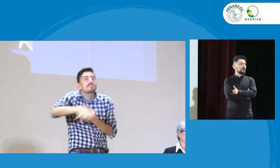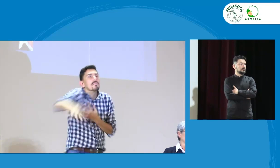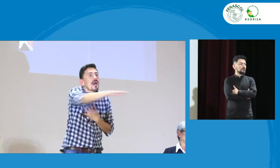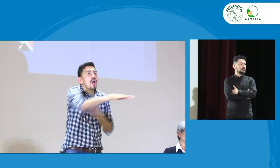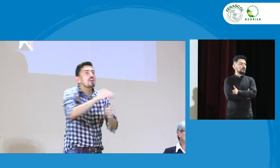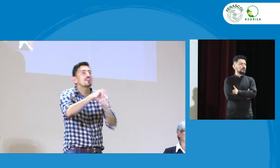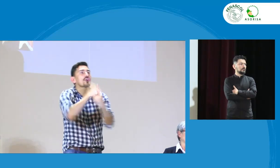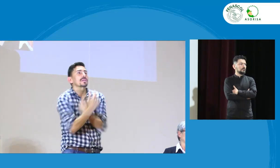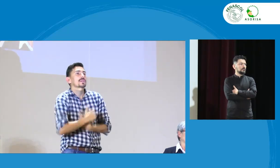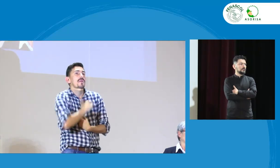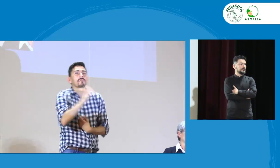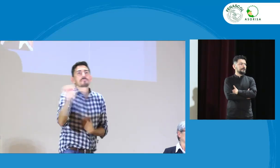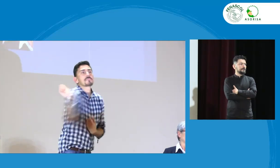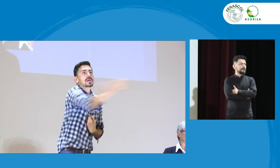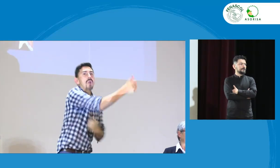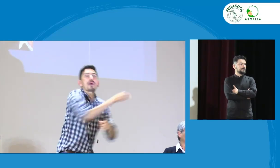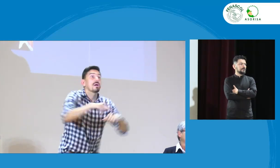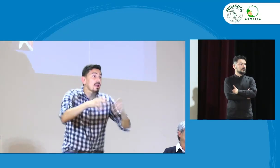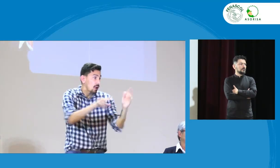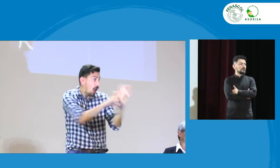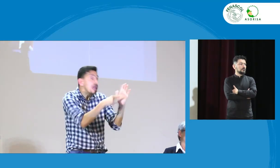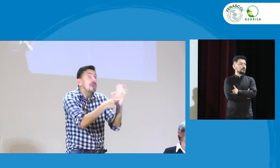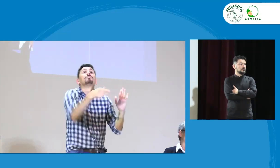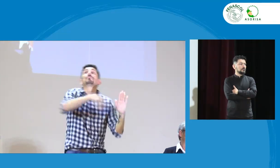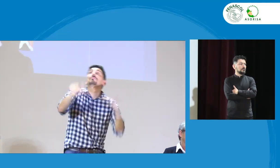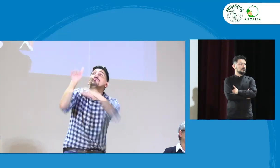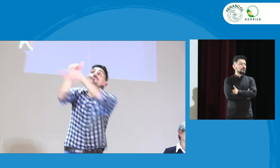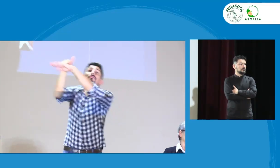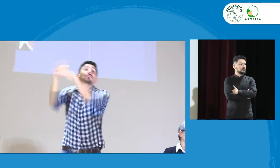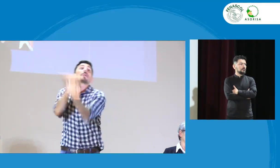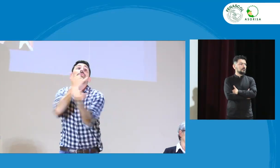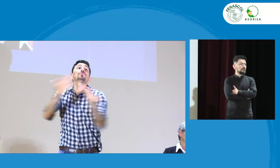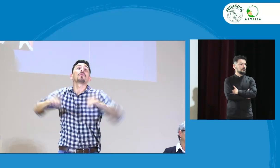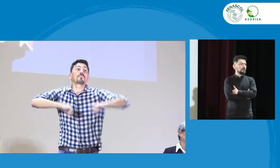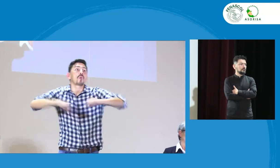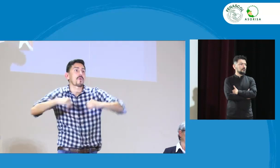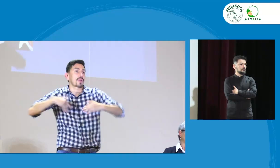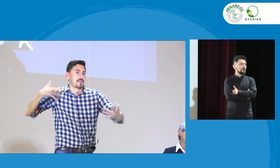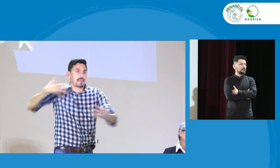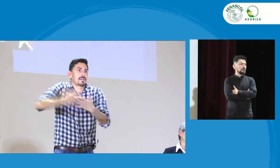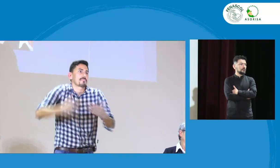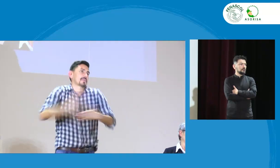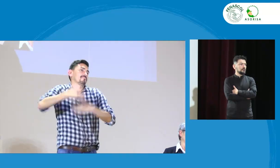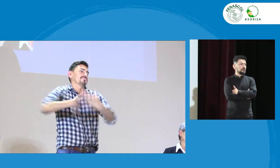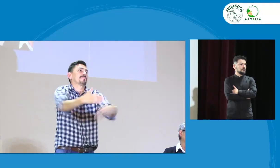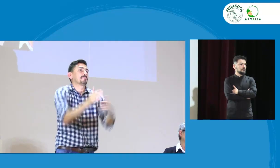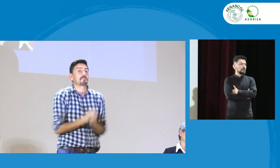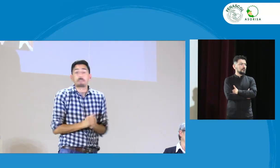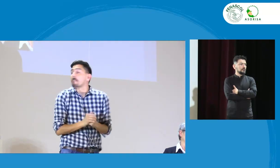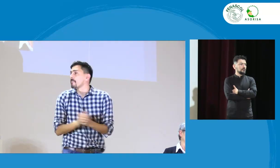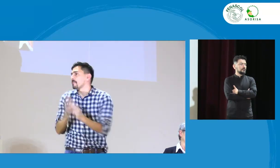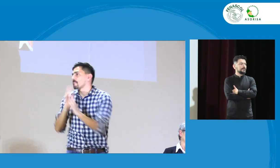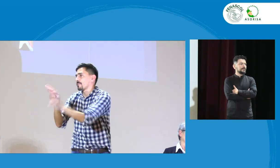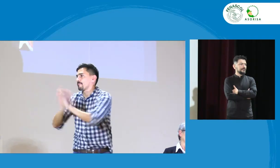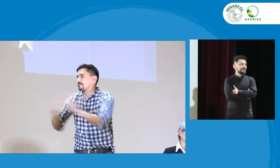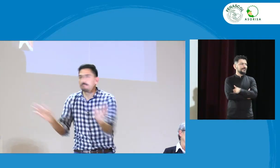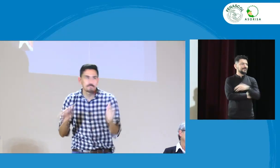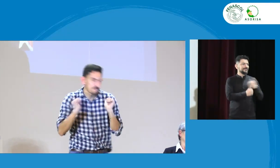transitoriedad por el nuevo gobierno y es la sociedad civil quien tiene incidencia y preguntando qué sucede con este documento que se